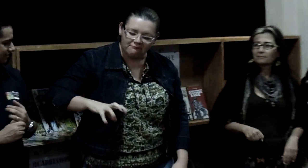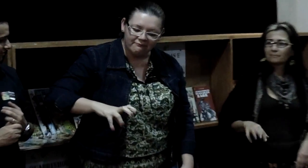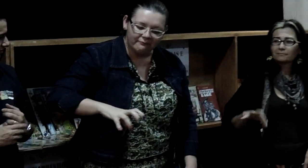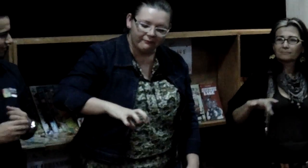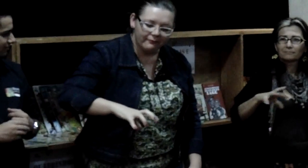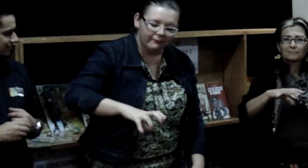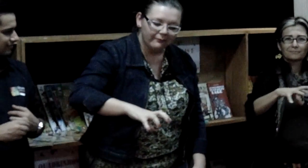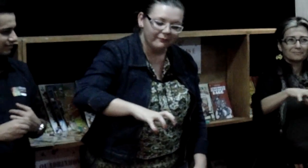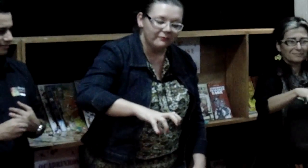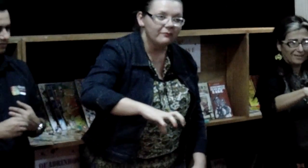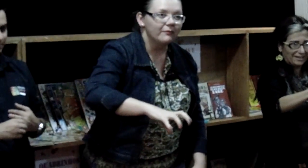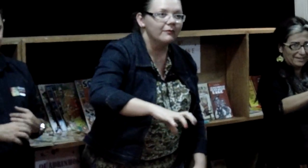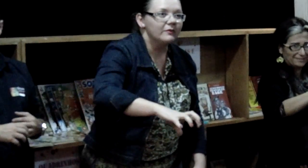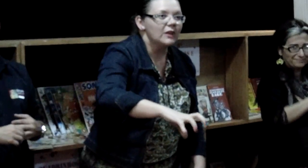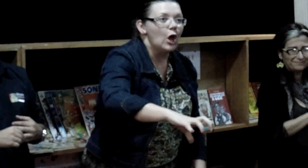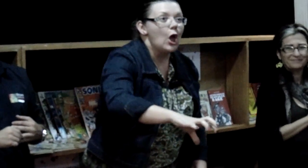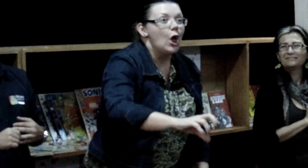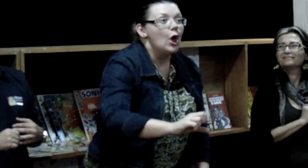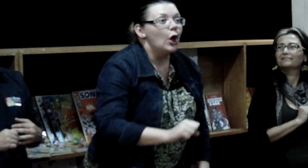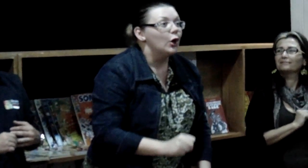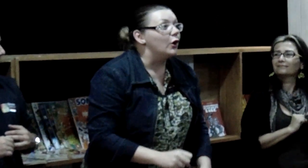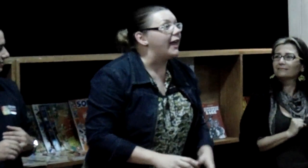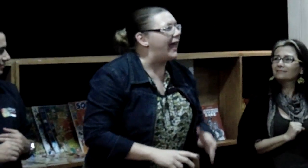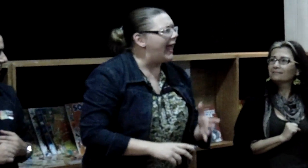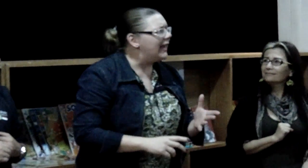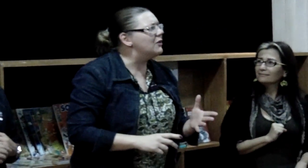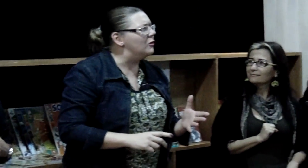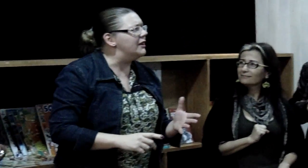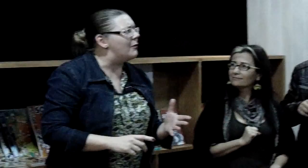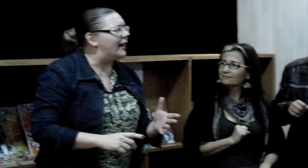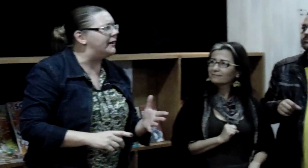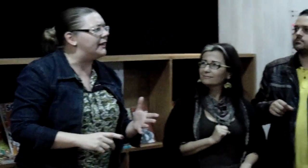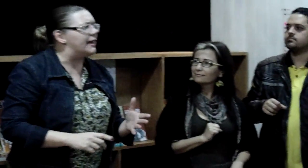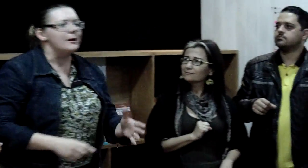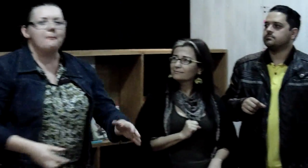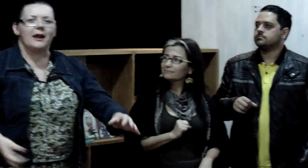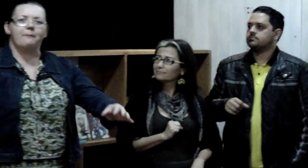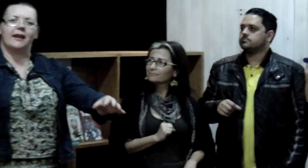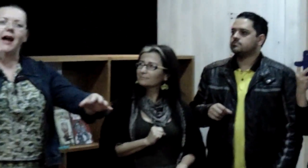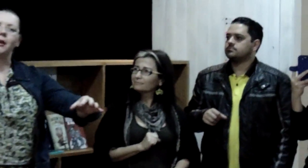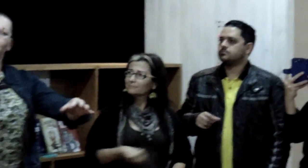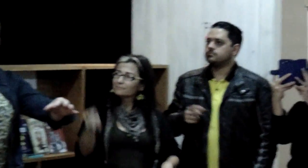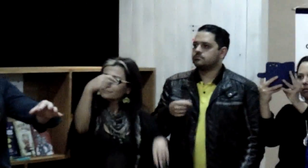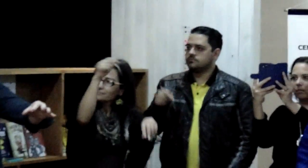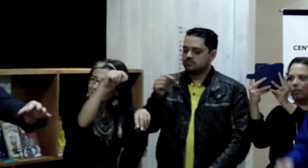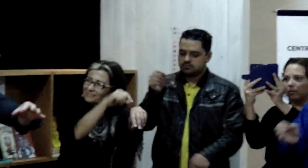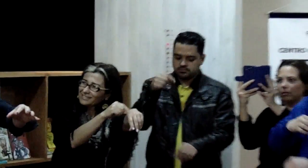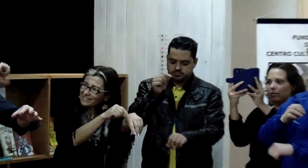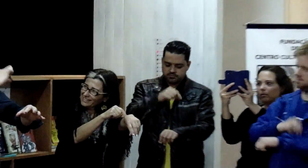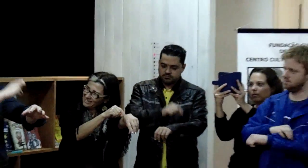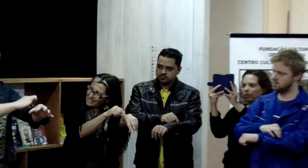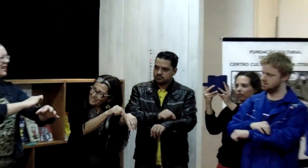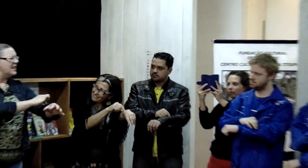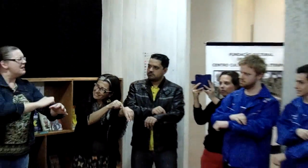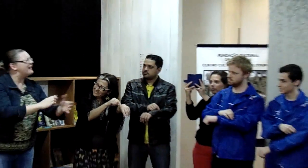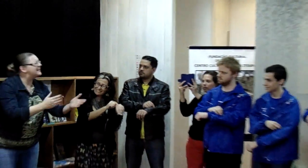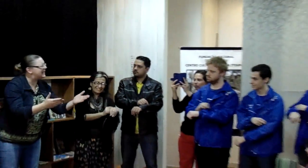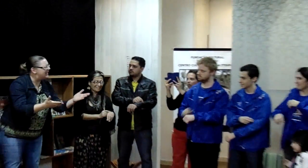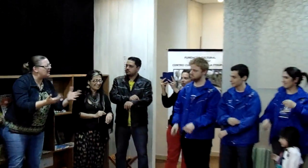aranha, ela engoliu uma aranha pra pegar o... Ciceto, mas sim, eu